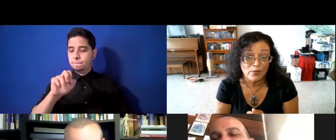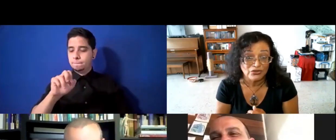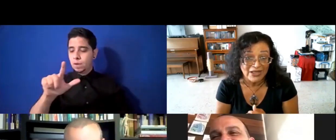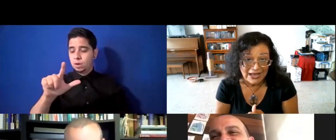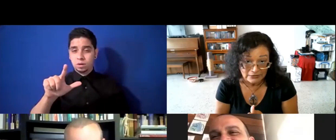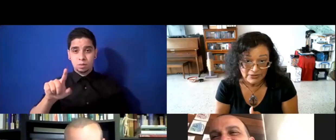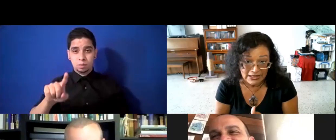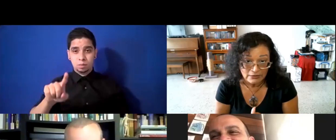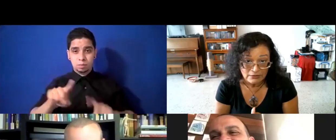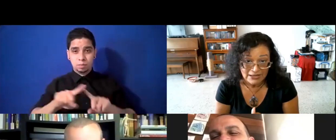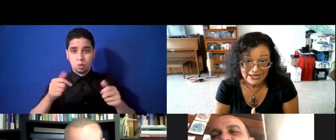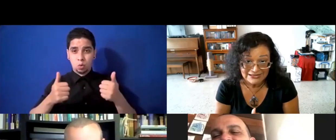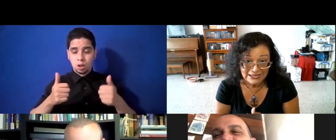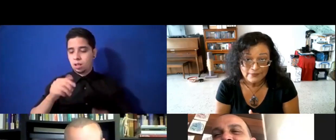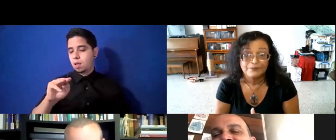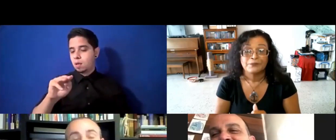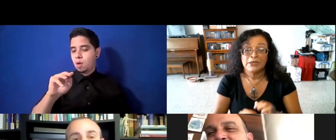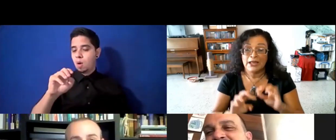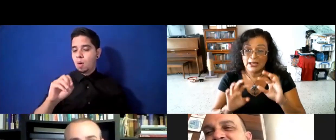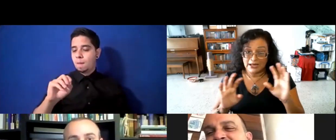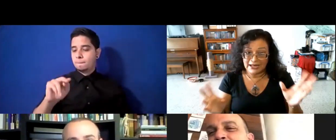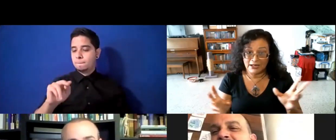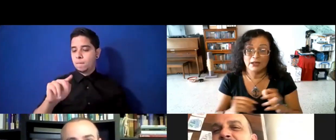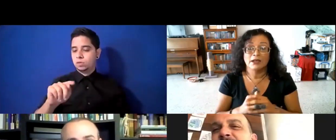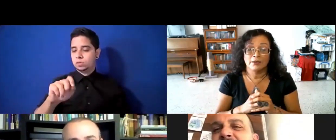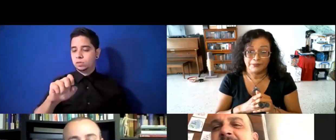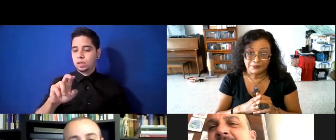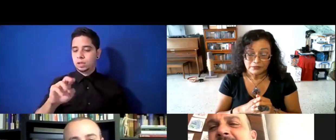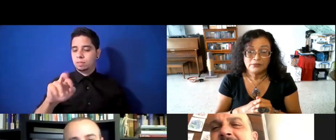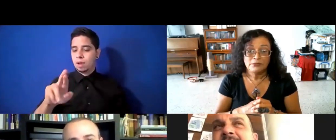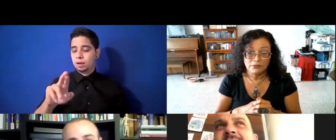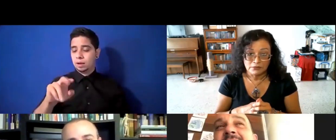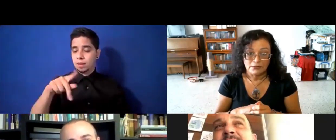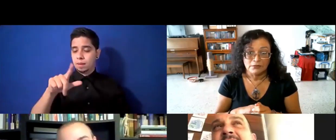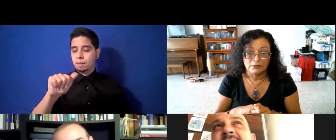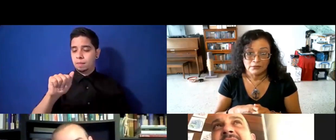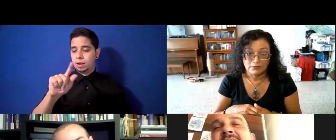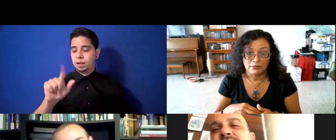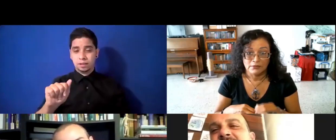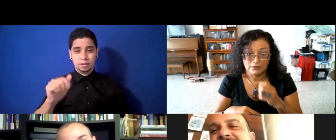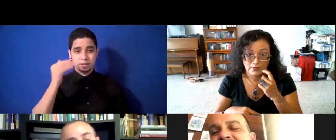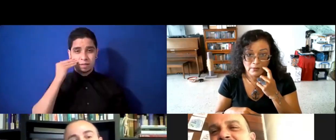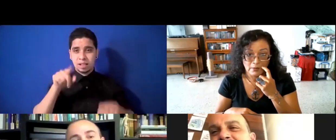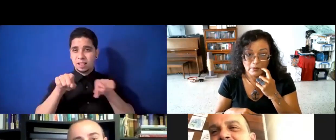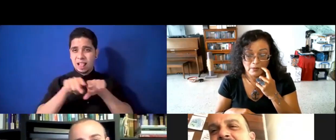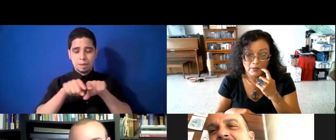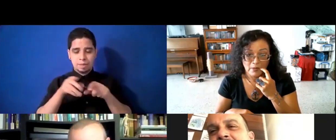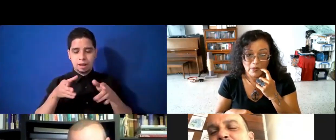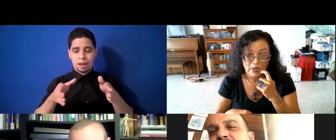Montemar, ¿verdad? Montemar Plaza, correcto. Estamos en la misma avenida, la misma calle del Choliceo, pero